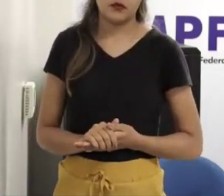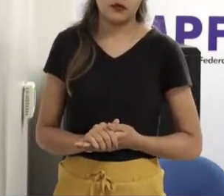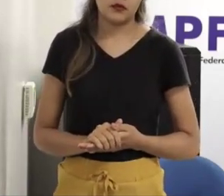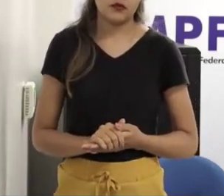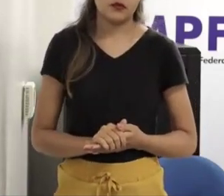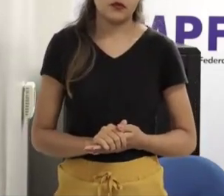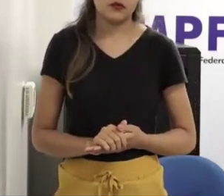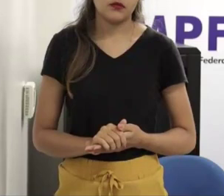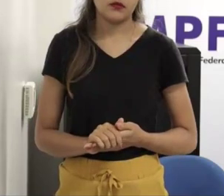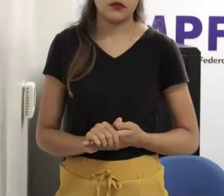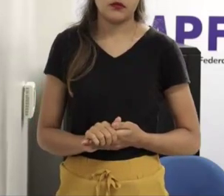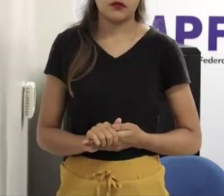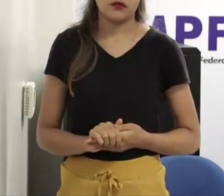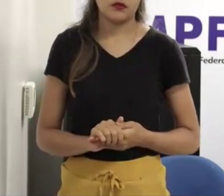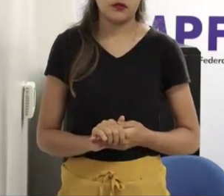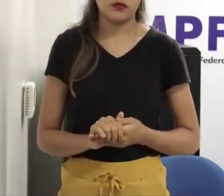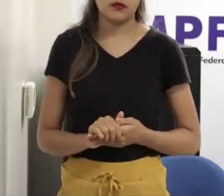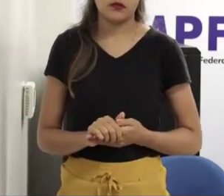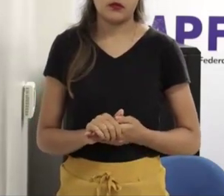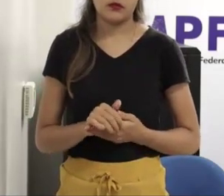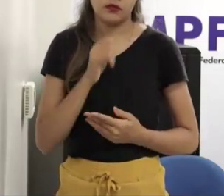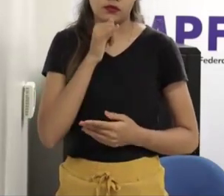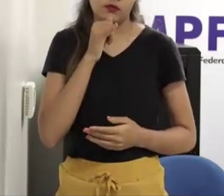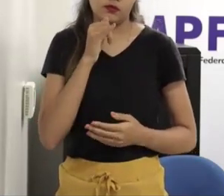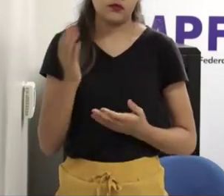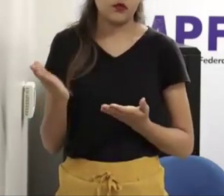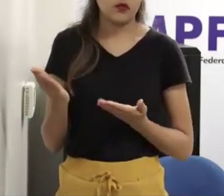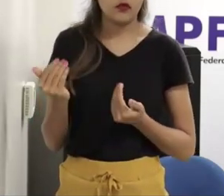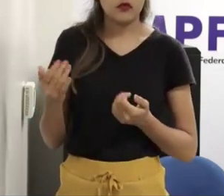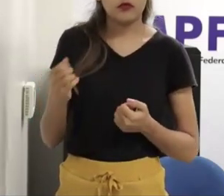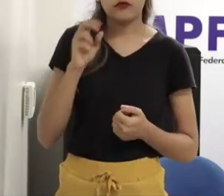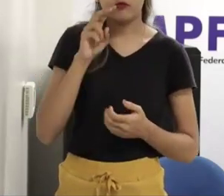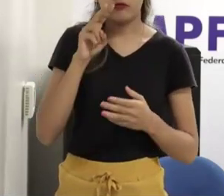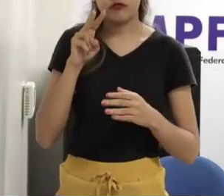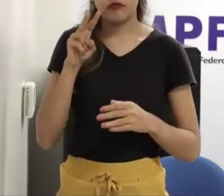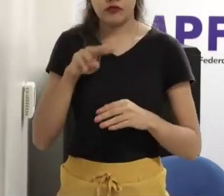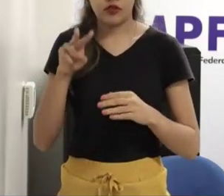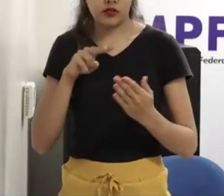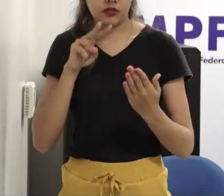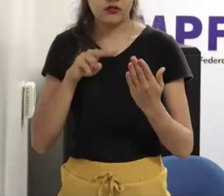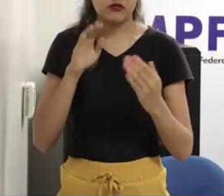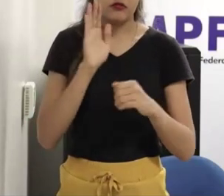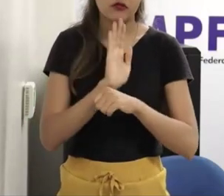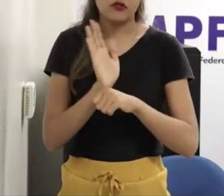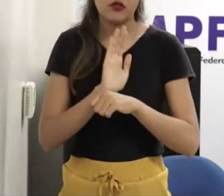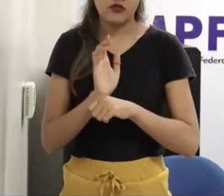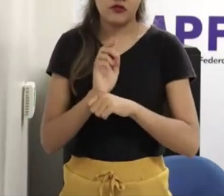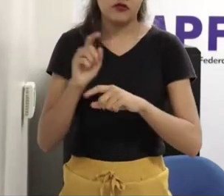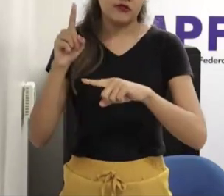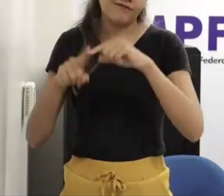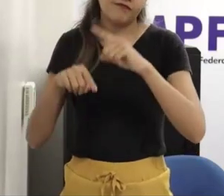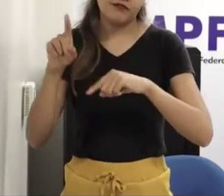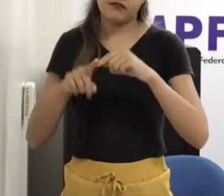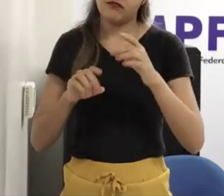eles ficam lá nos sites pornográficos, vendo aquela sexualidade misógina, machista, violenta, agressiva,